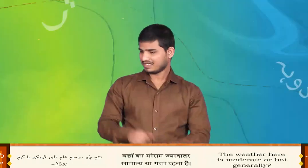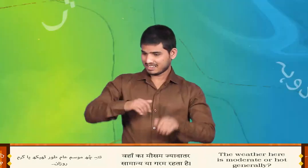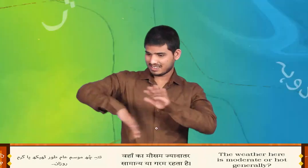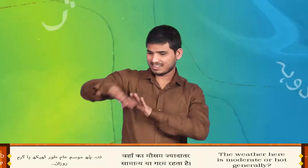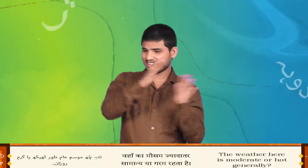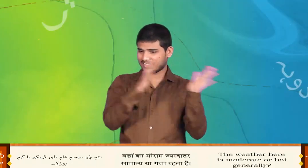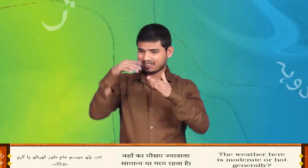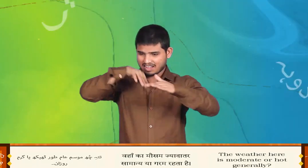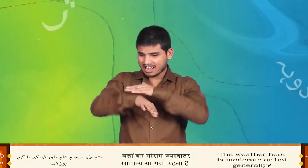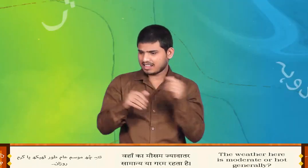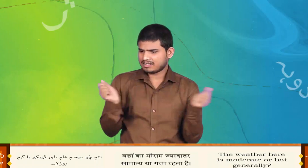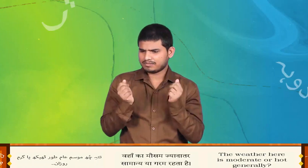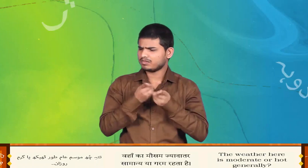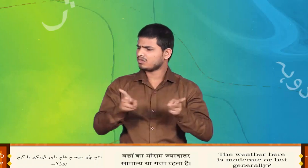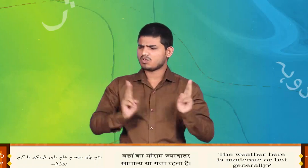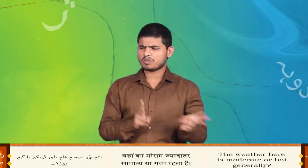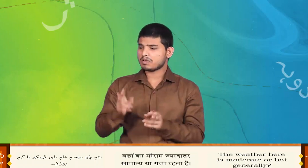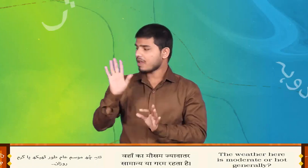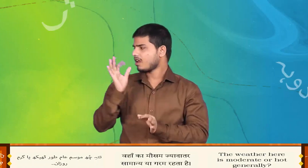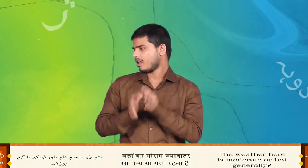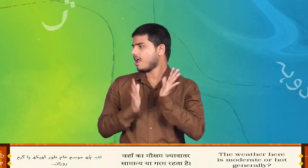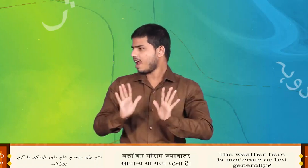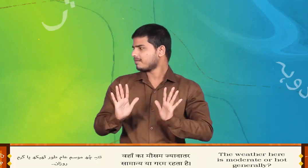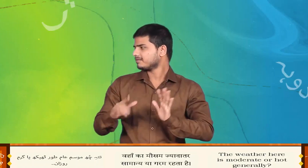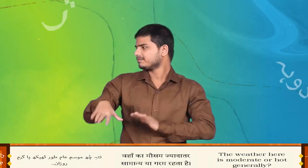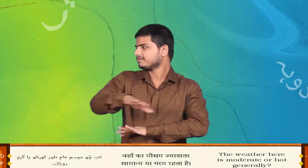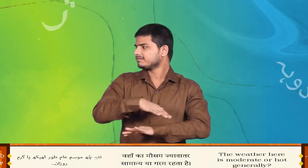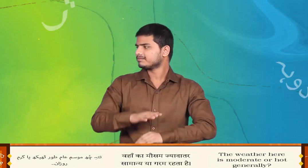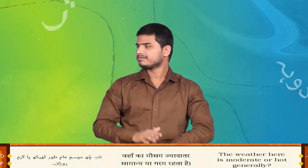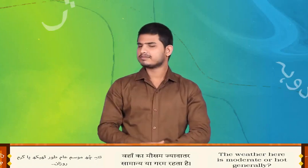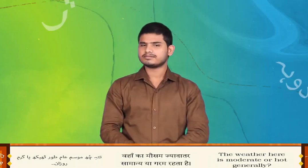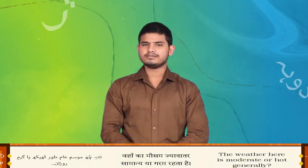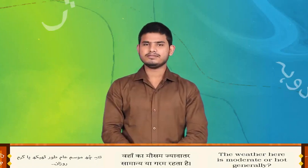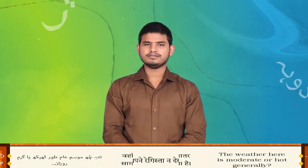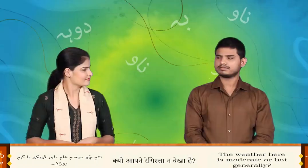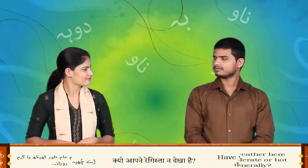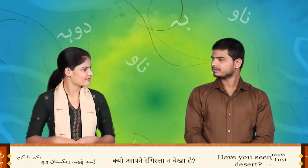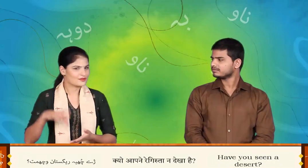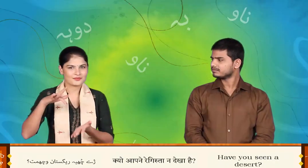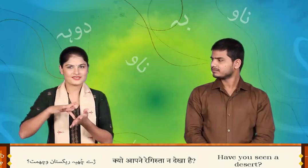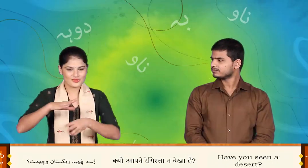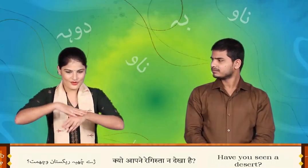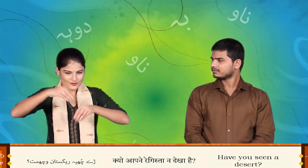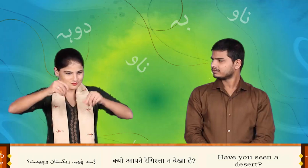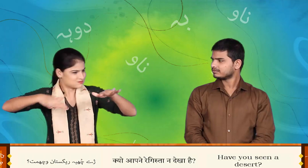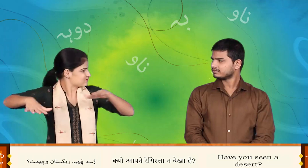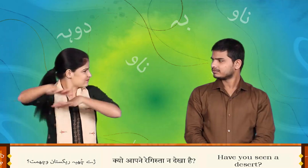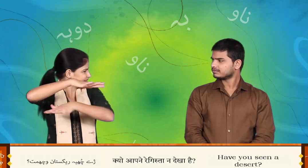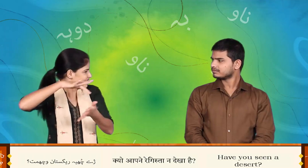तच्छू मौसम आम तो ठीक या गरम रोजान तच्छू रेगिस्थान वुच्छ मुथ